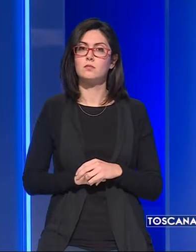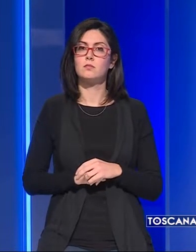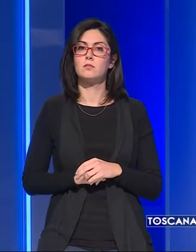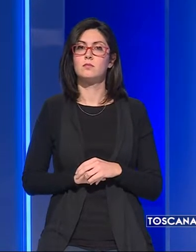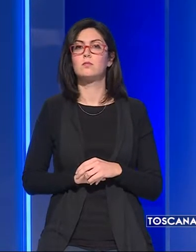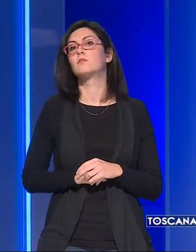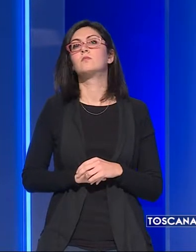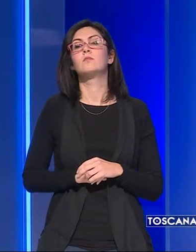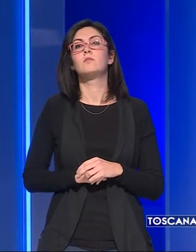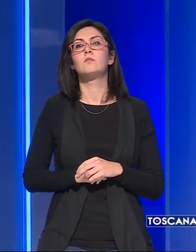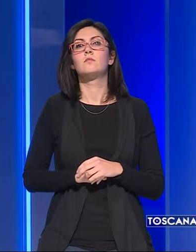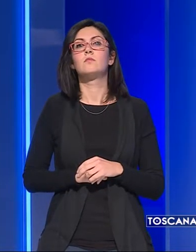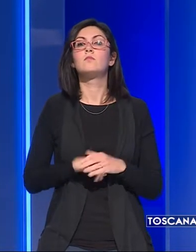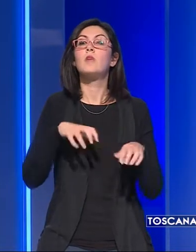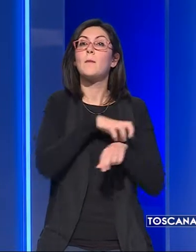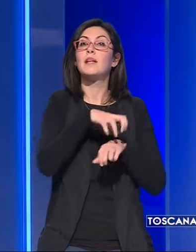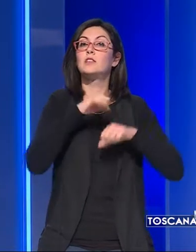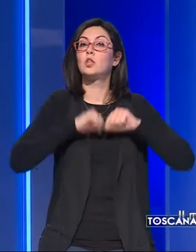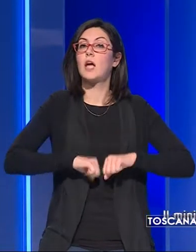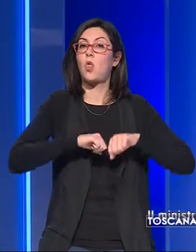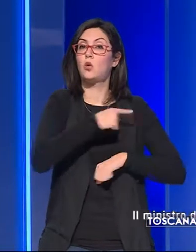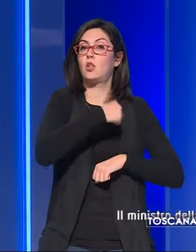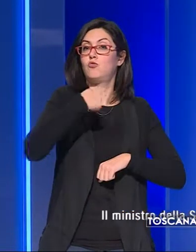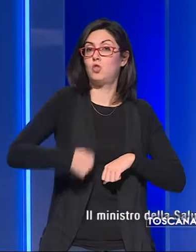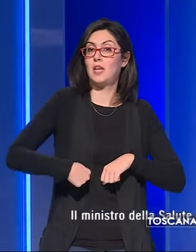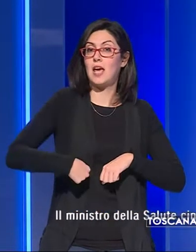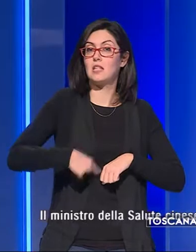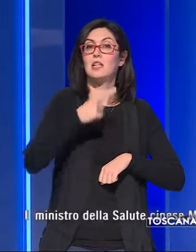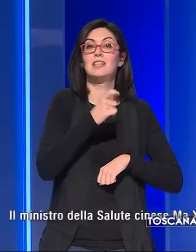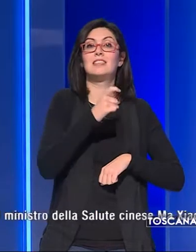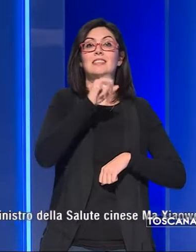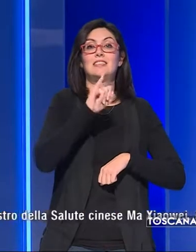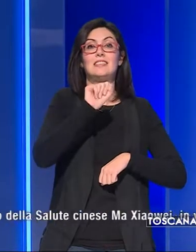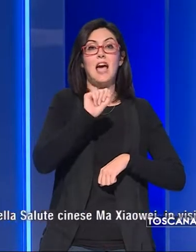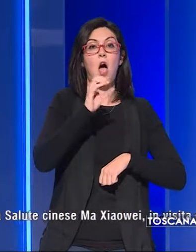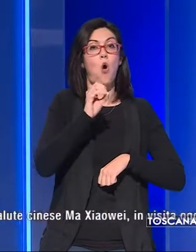Il ministro della salute cinese, Max Hiawei,